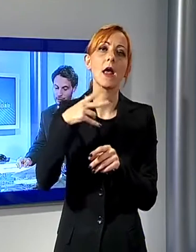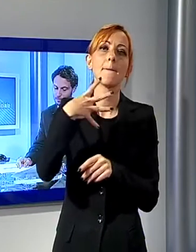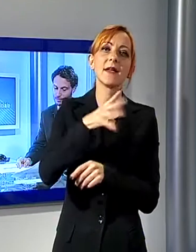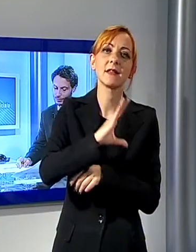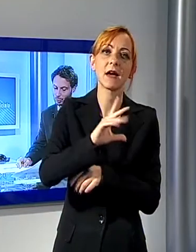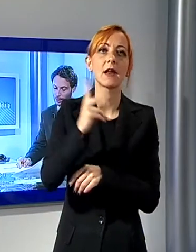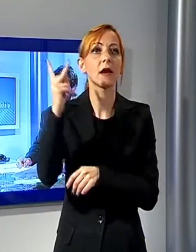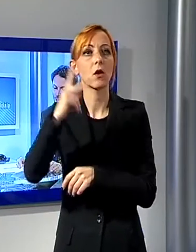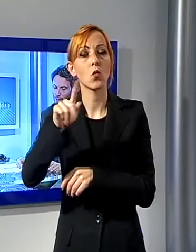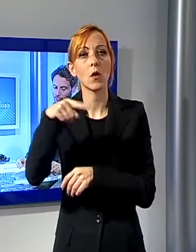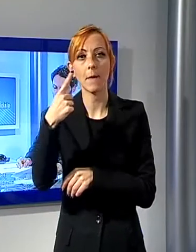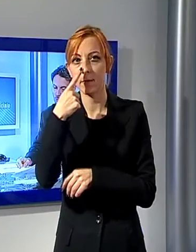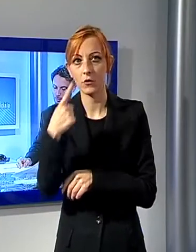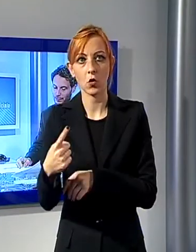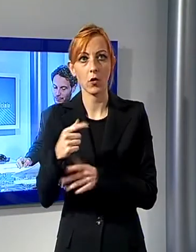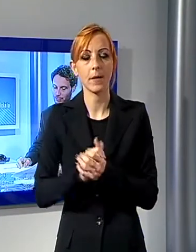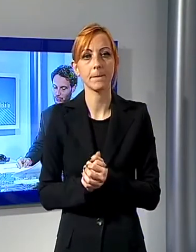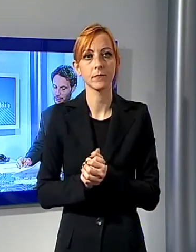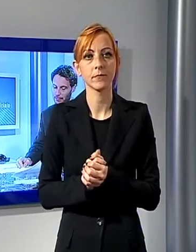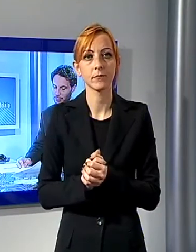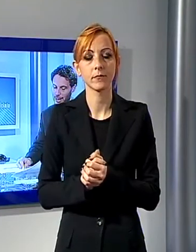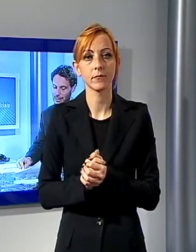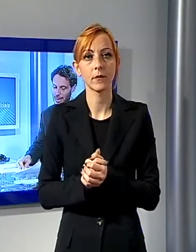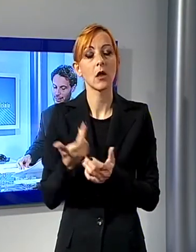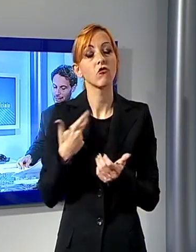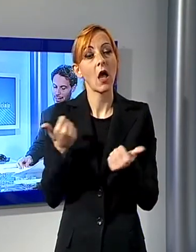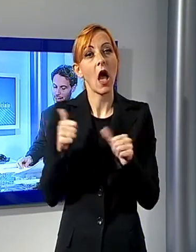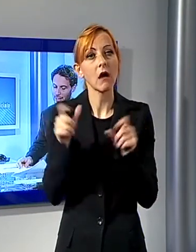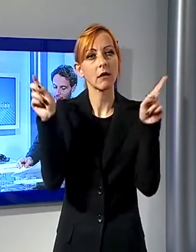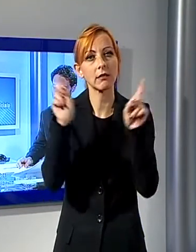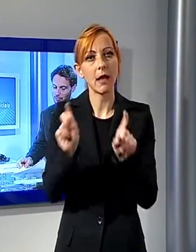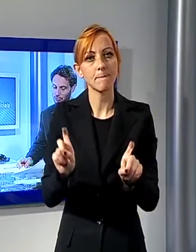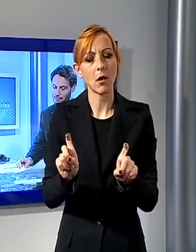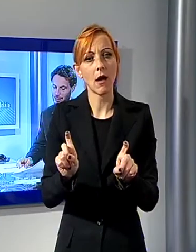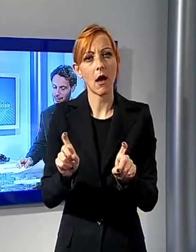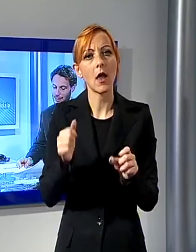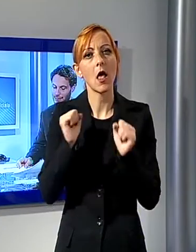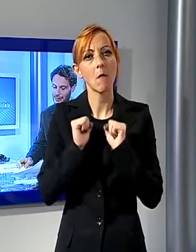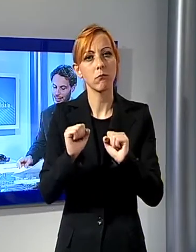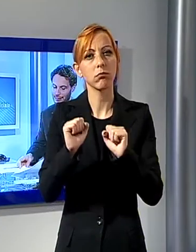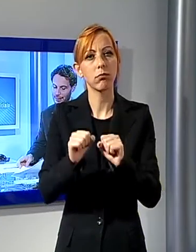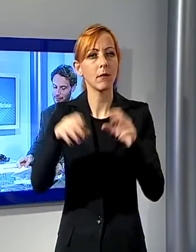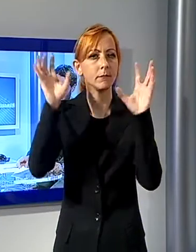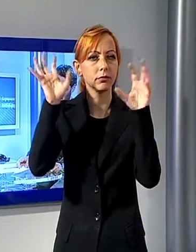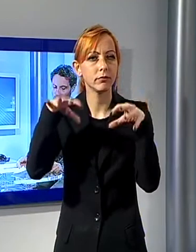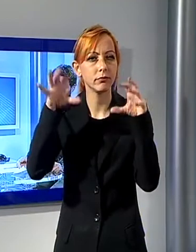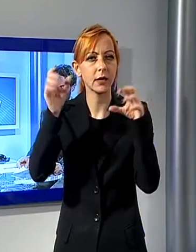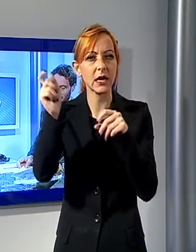Pistoia. Sono previsti oltre ai temporali anche possibili grandinate, colpi di